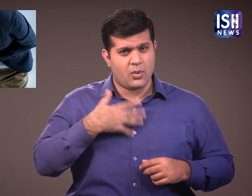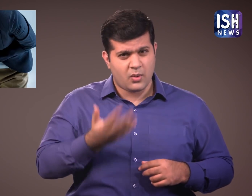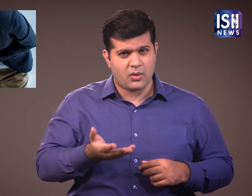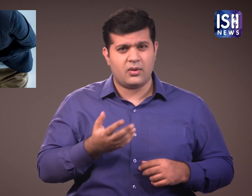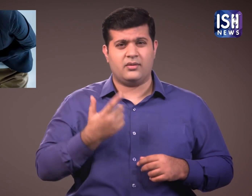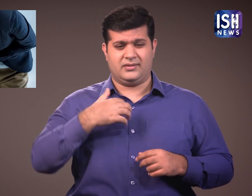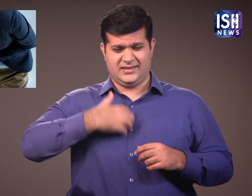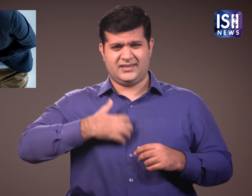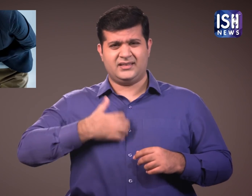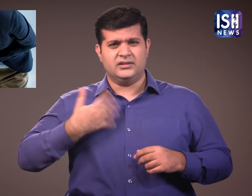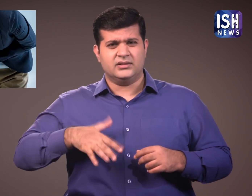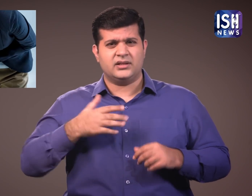और पेट में जलन,